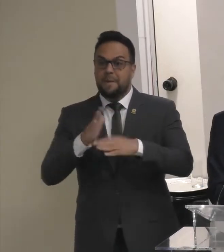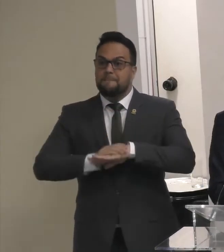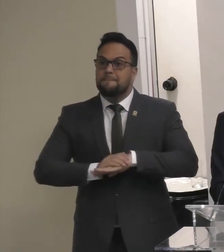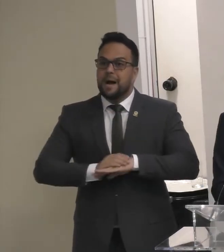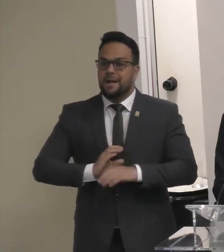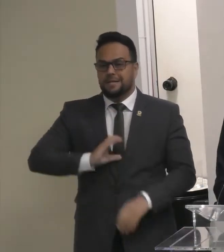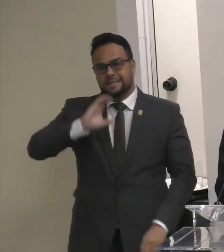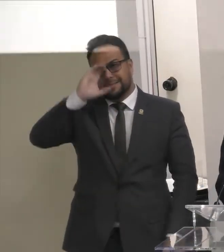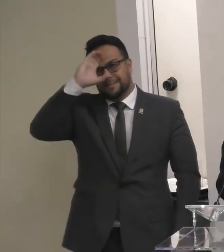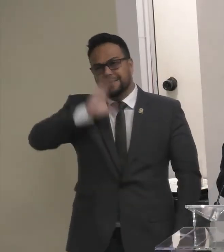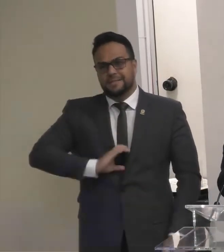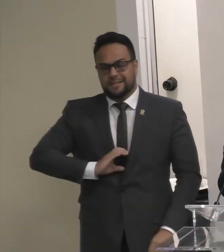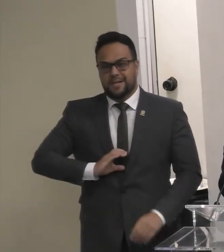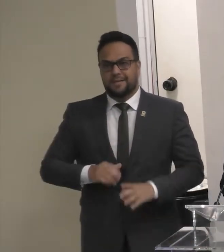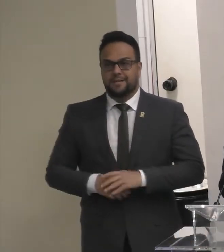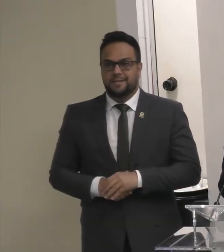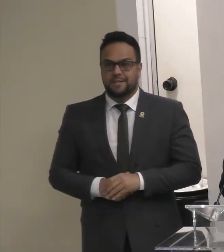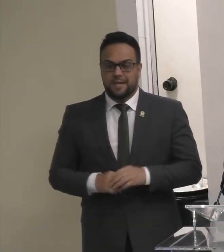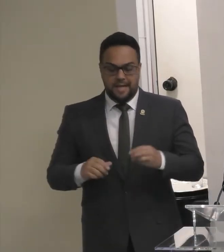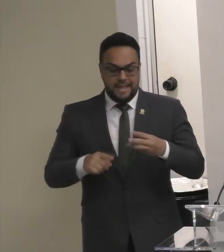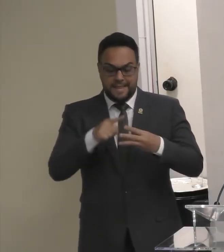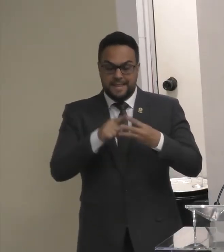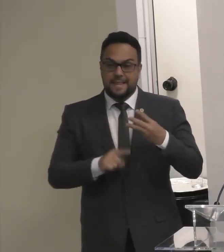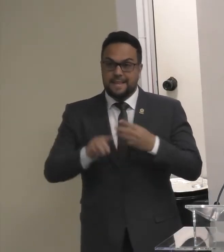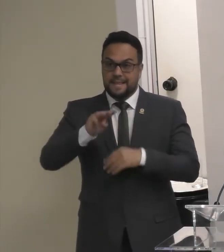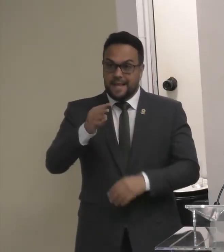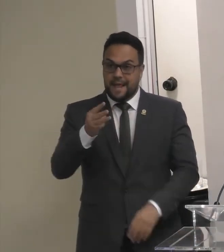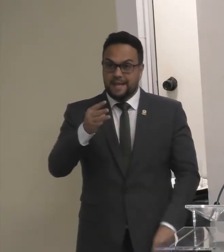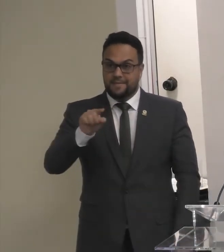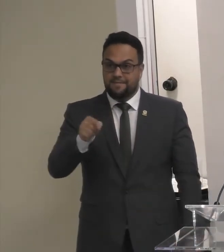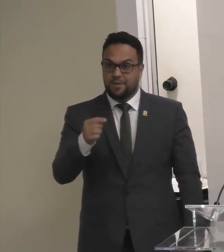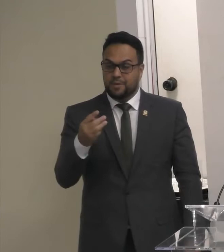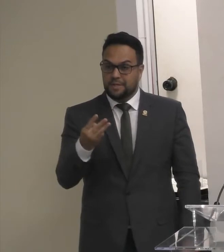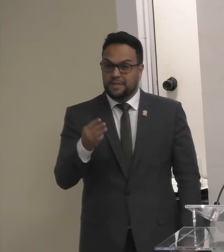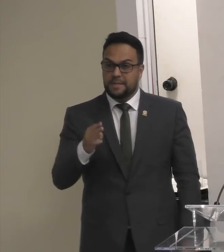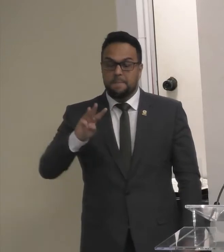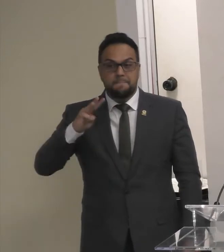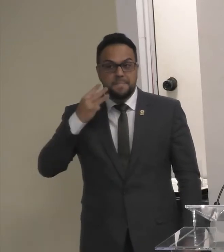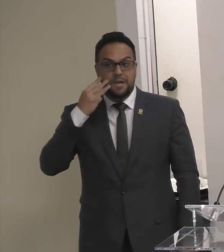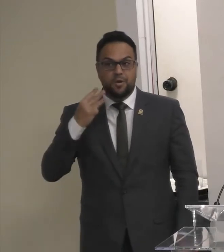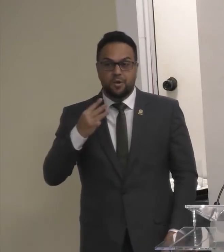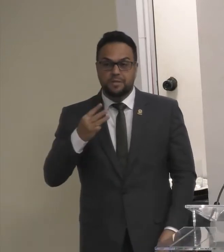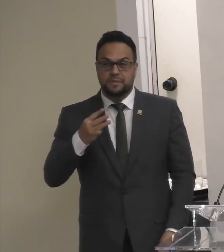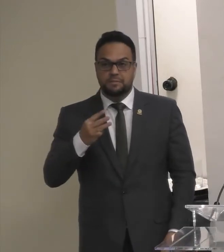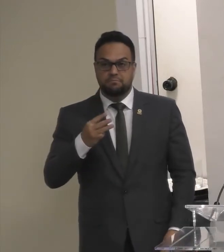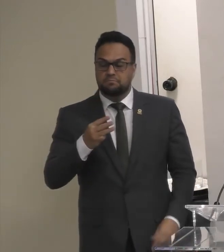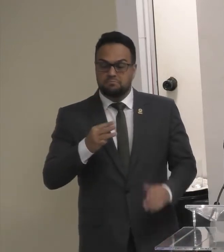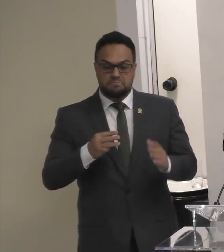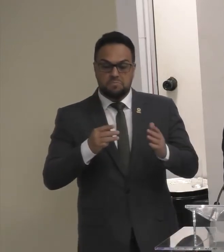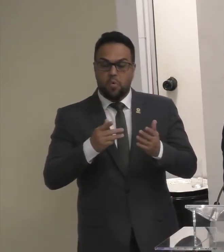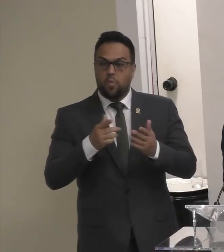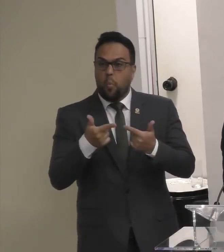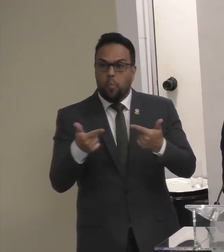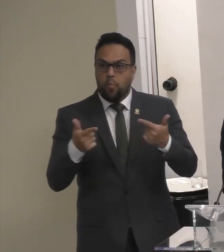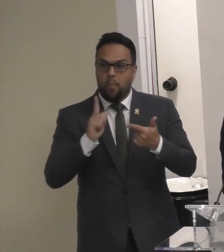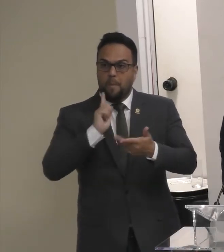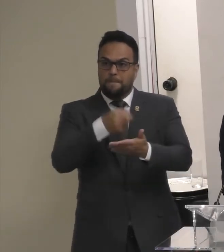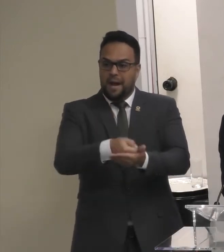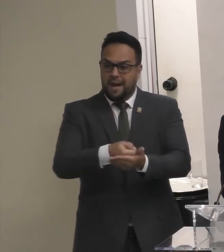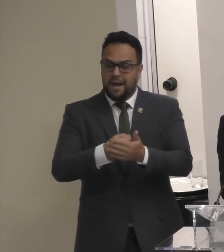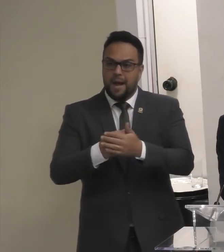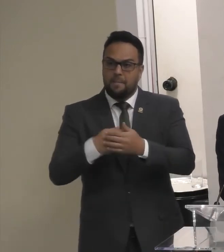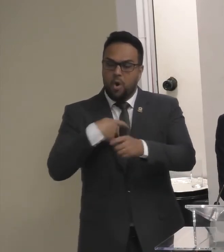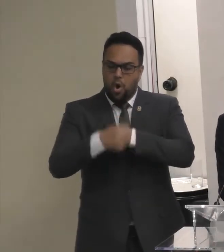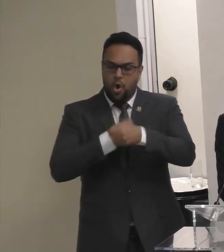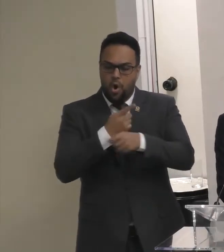Isso porque Esses 3,3 bilhões Que deixarão De ser pagos Todos os anos Serão